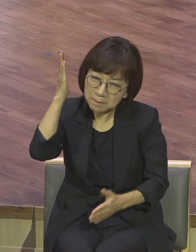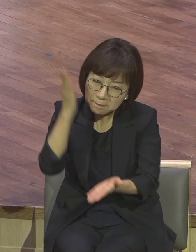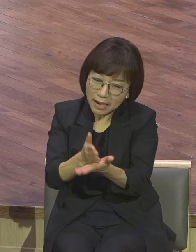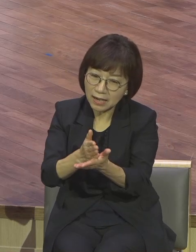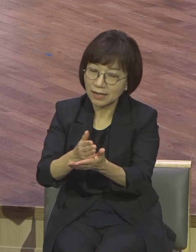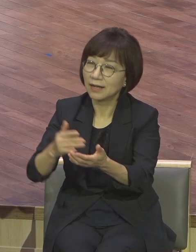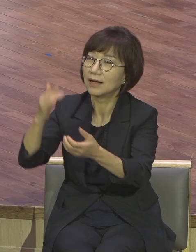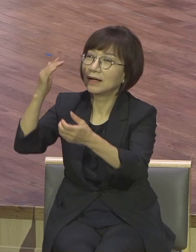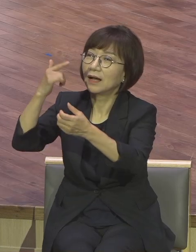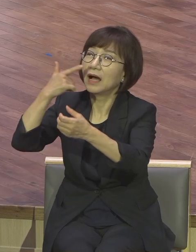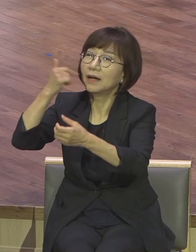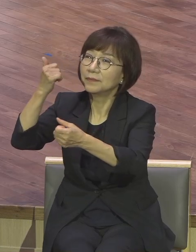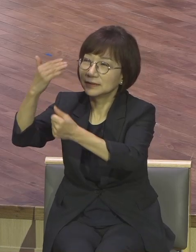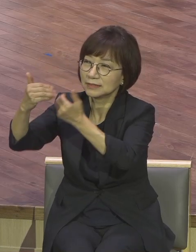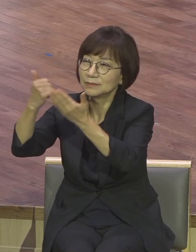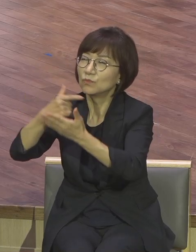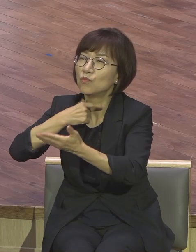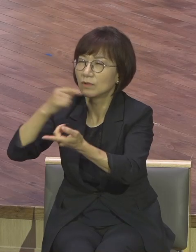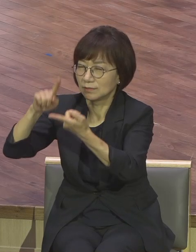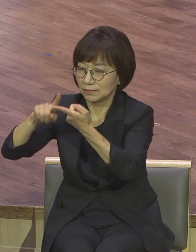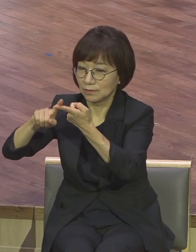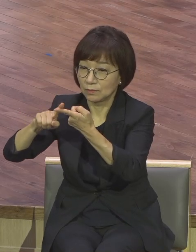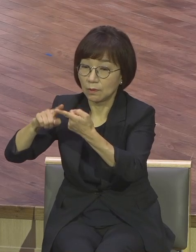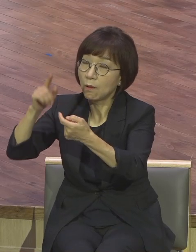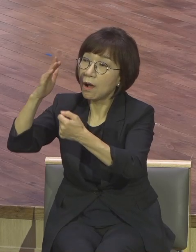아버지의 원이 뭡니까? 십자가 지는 거예요